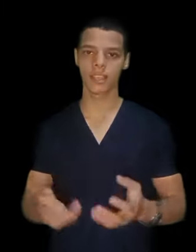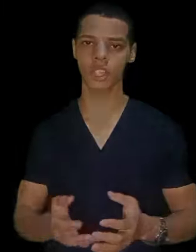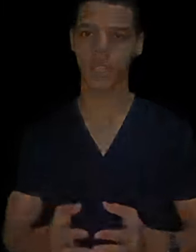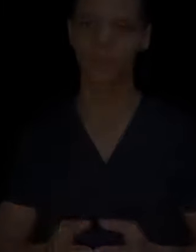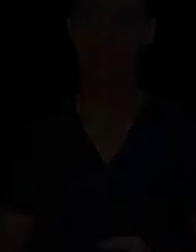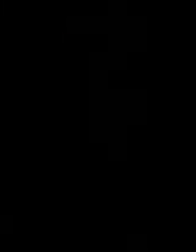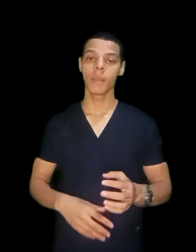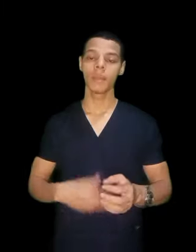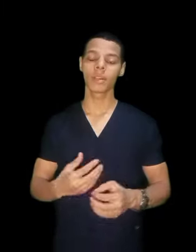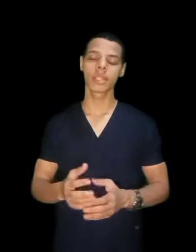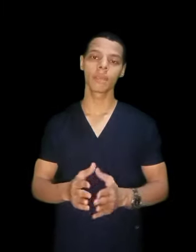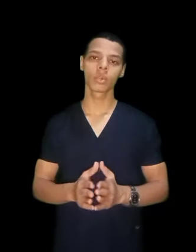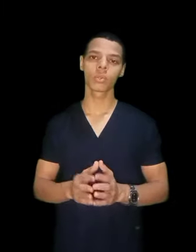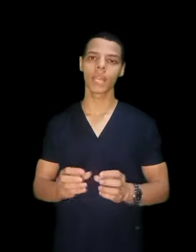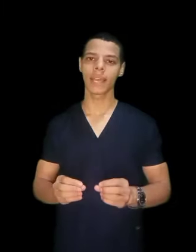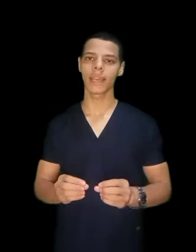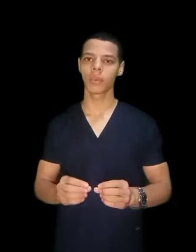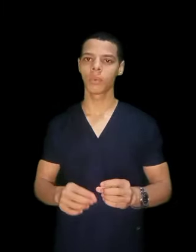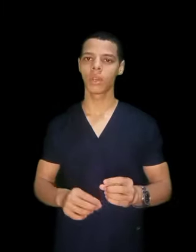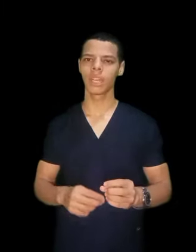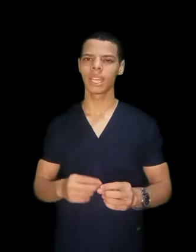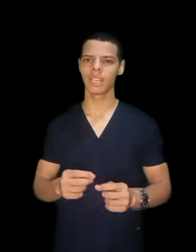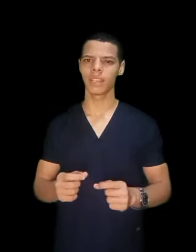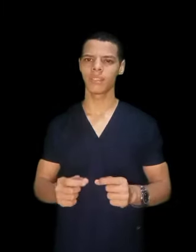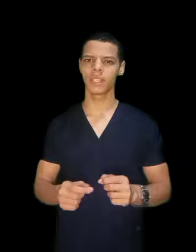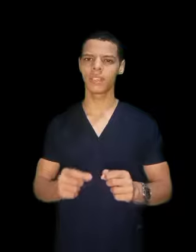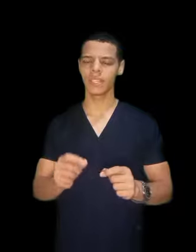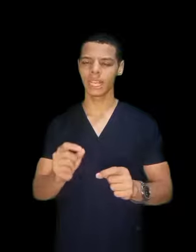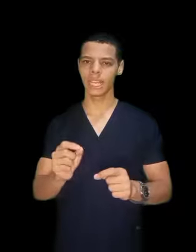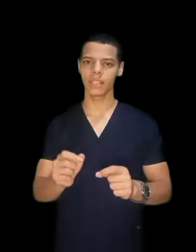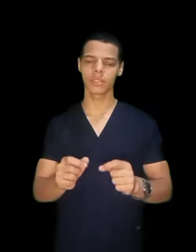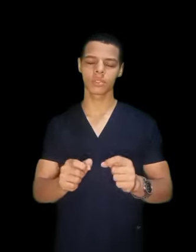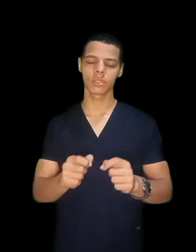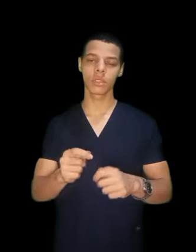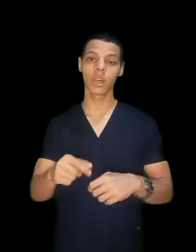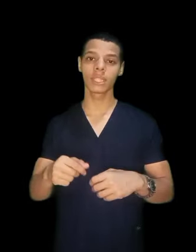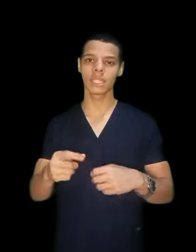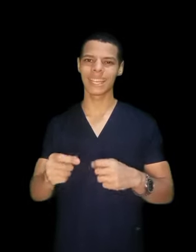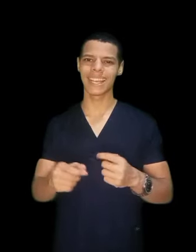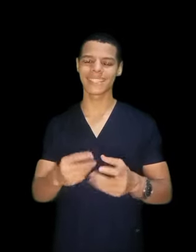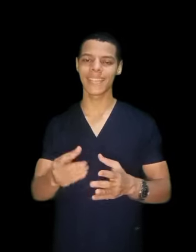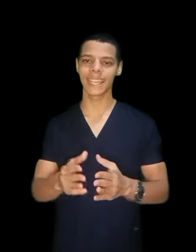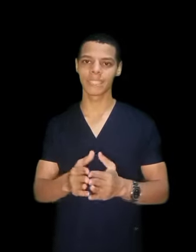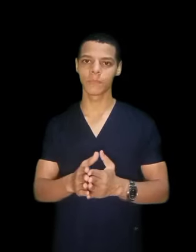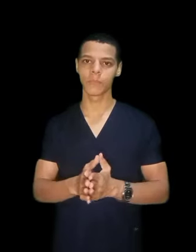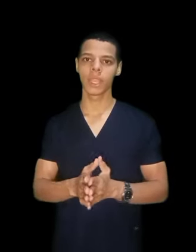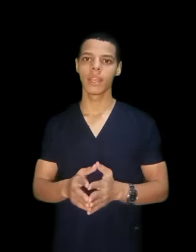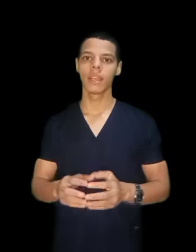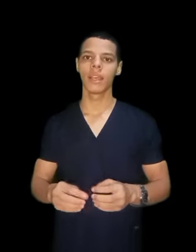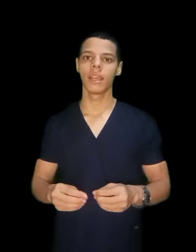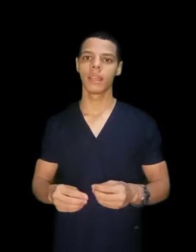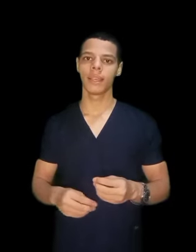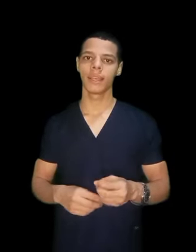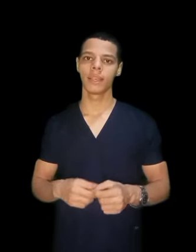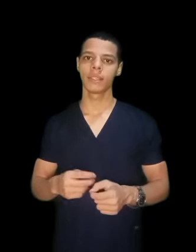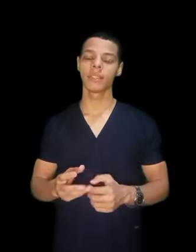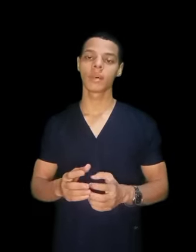اشعة بالاقسام برضو اللي عليها اجبال فني اللي هي صناعة الاسنان دي